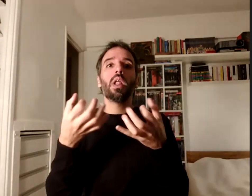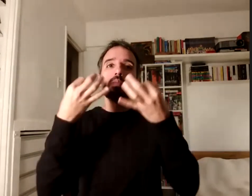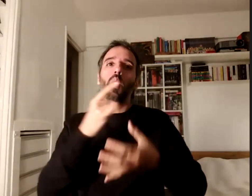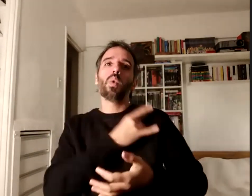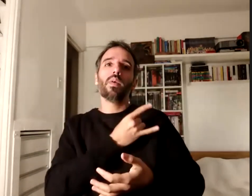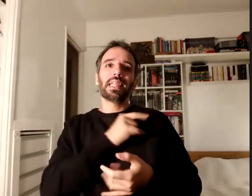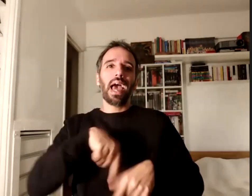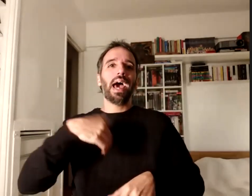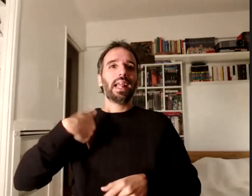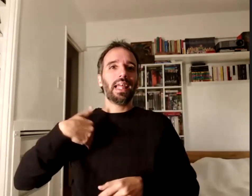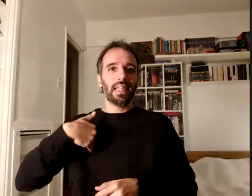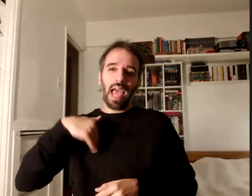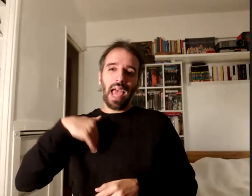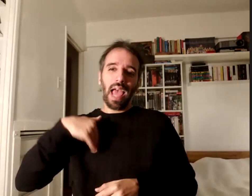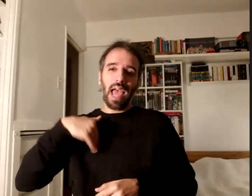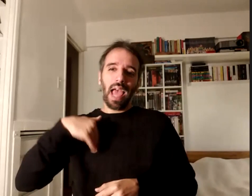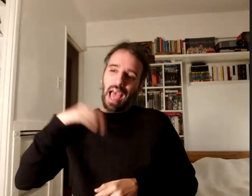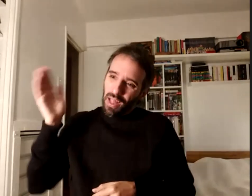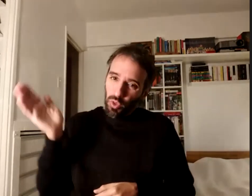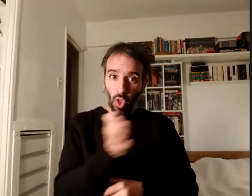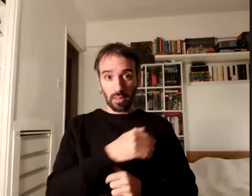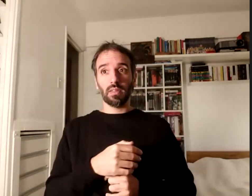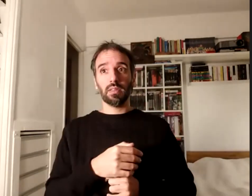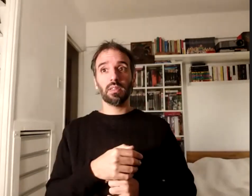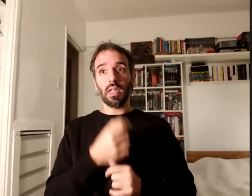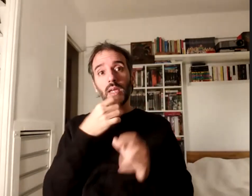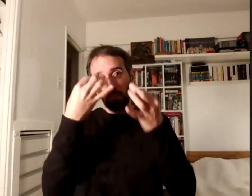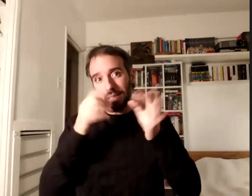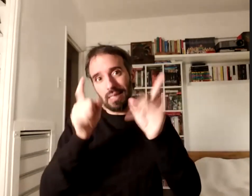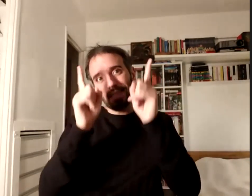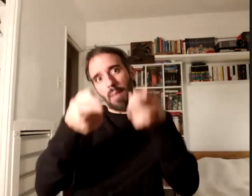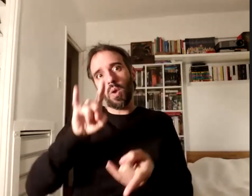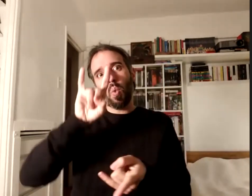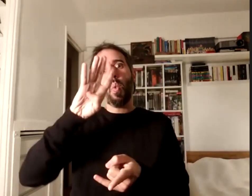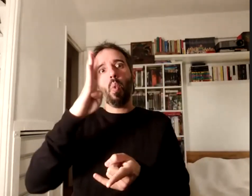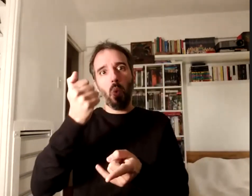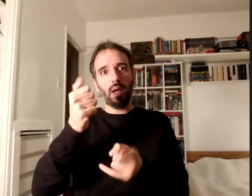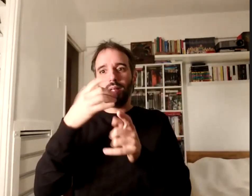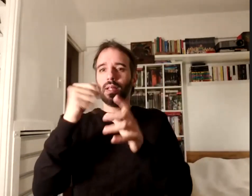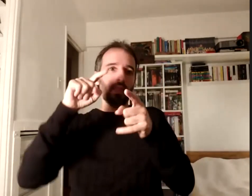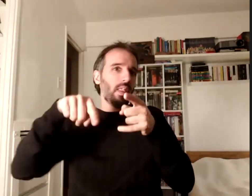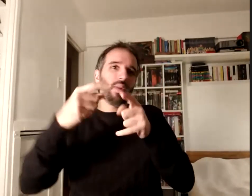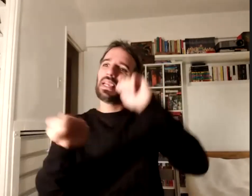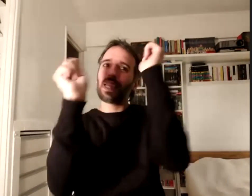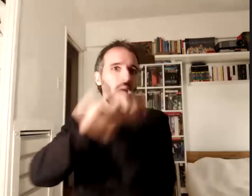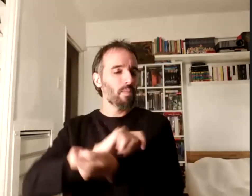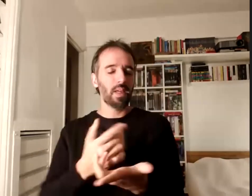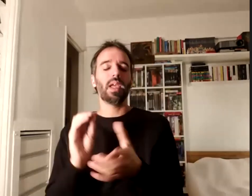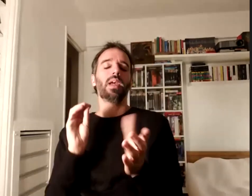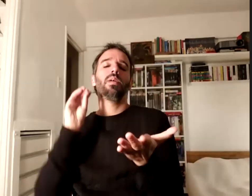a todas y por ahí en particular la UBA hay que dar las vueltas y hay que meterle una ética y una